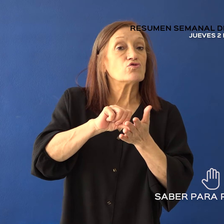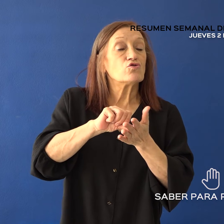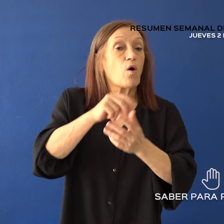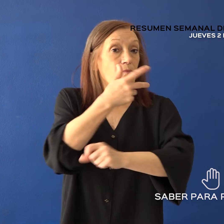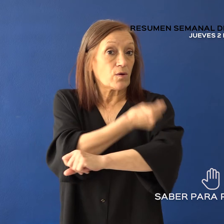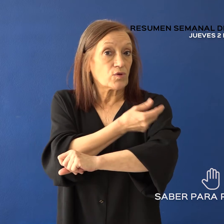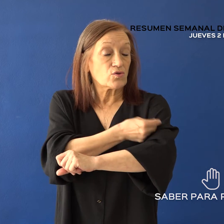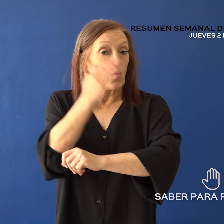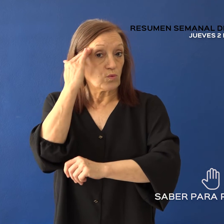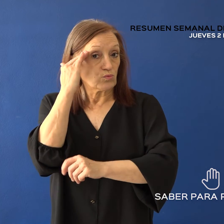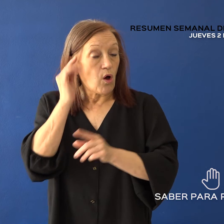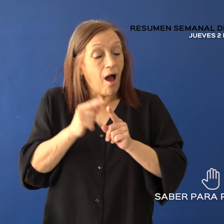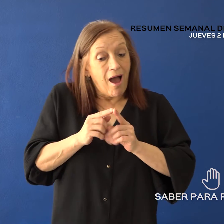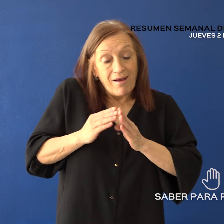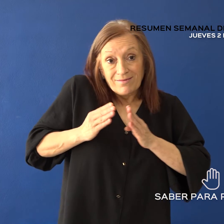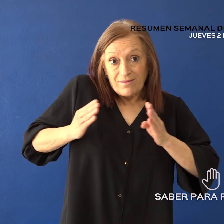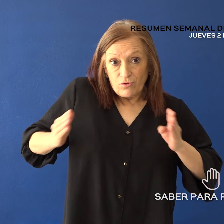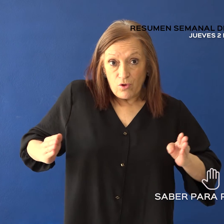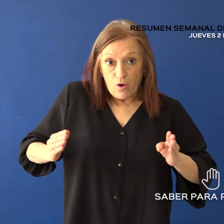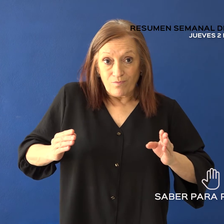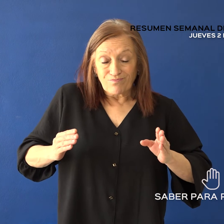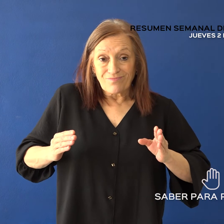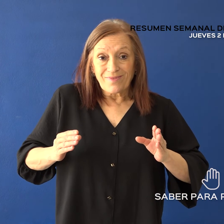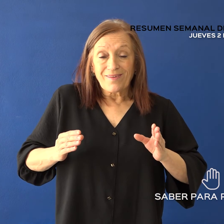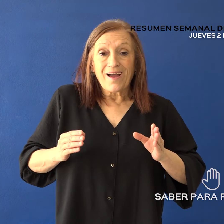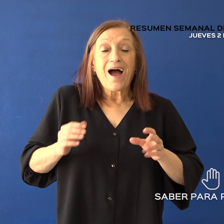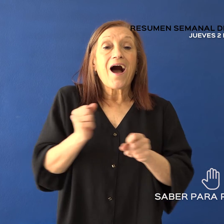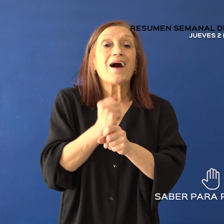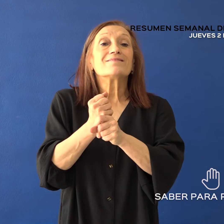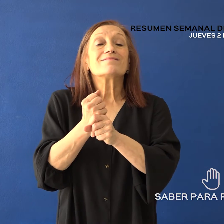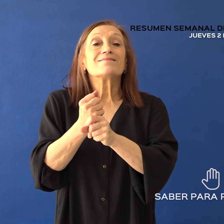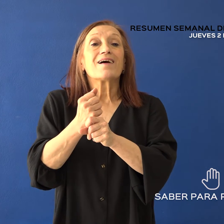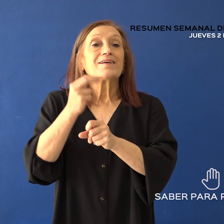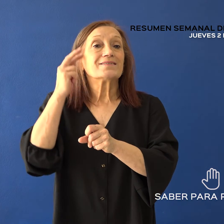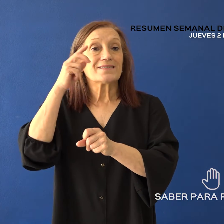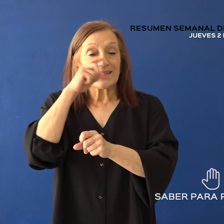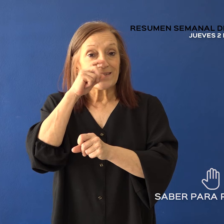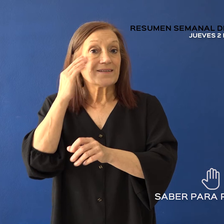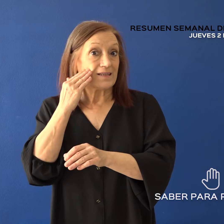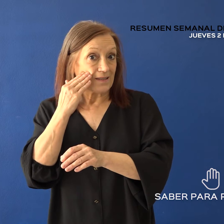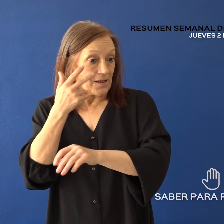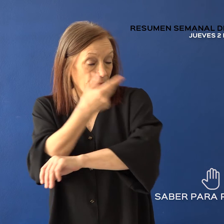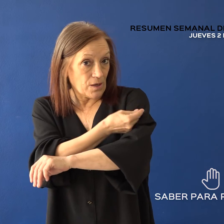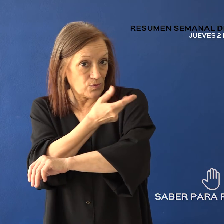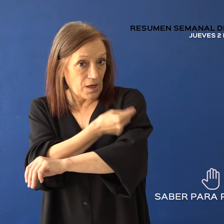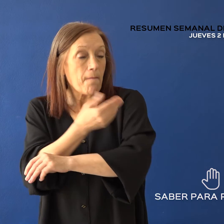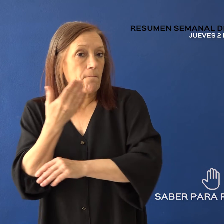extendió el horario de atención hasta las 19 horas para que aquellos que no puedan